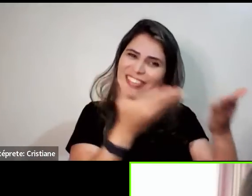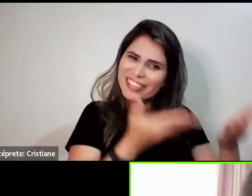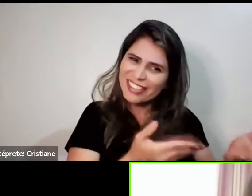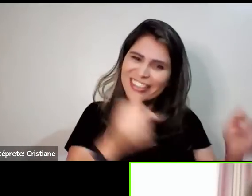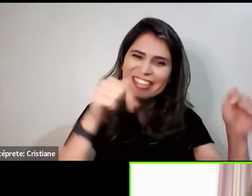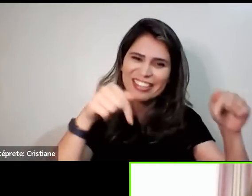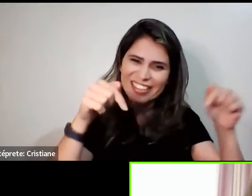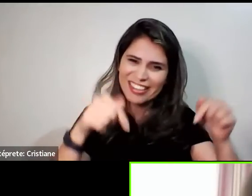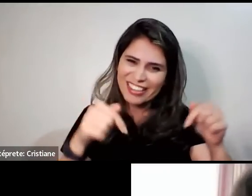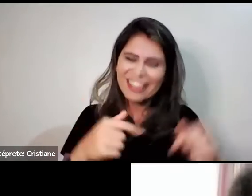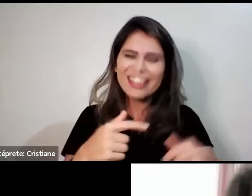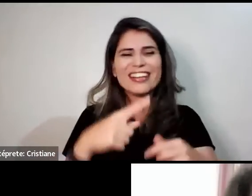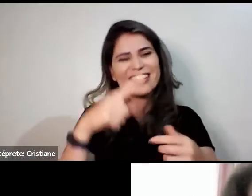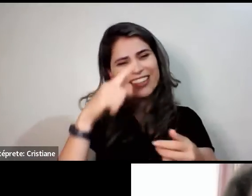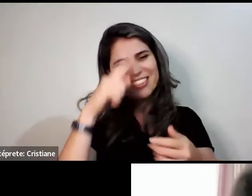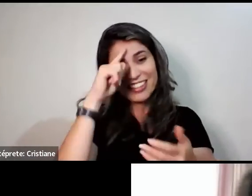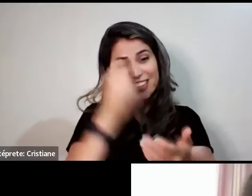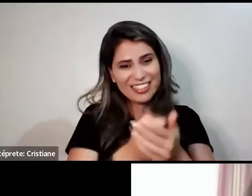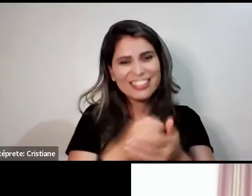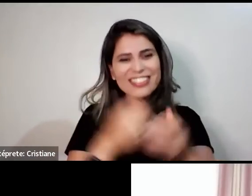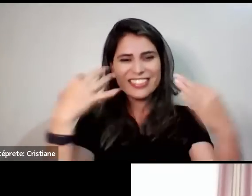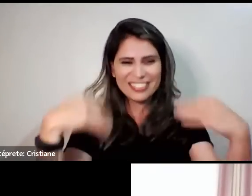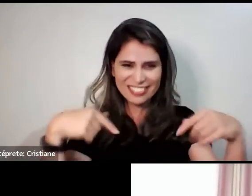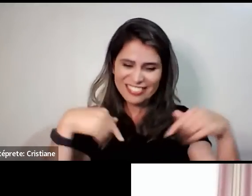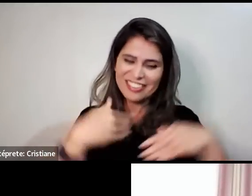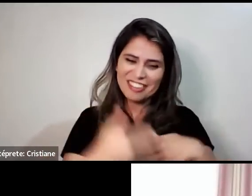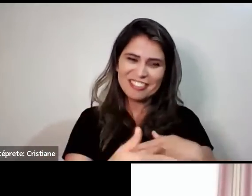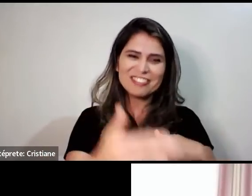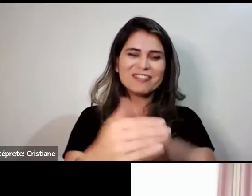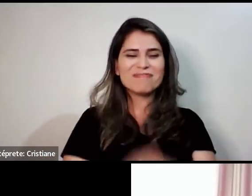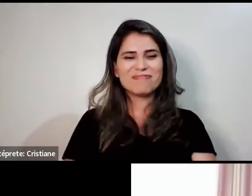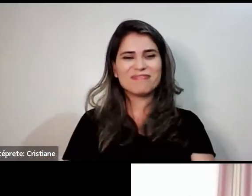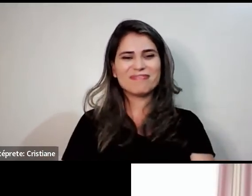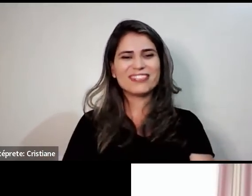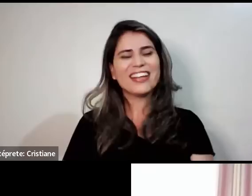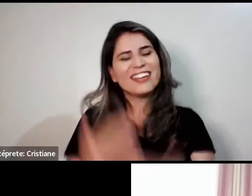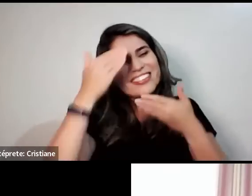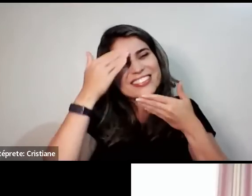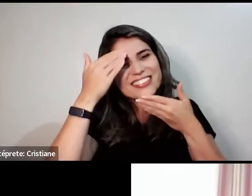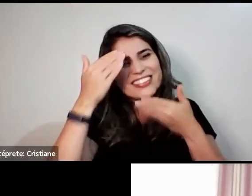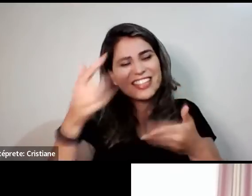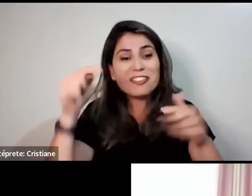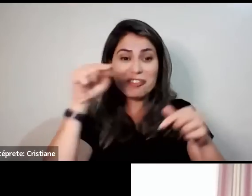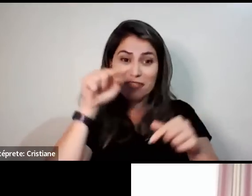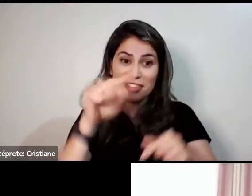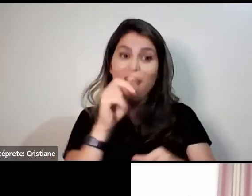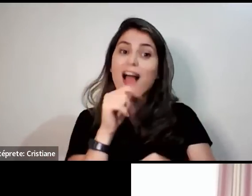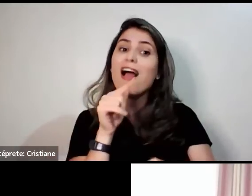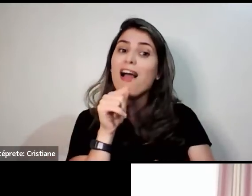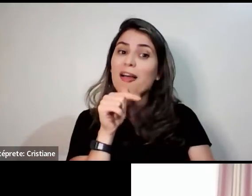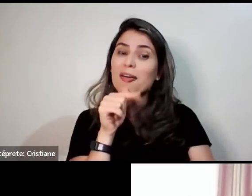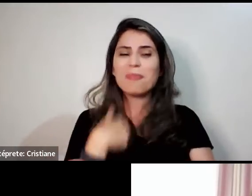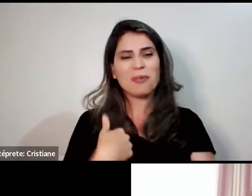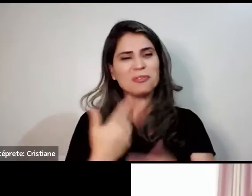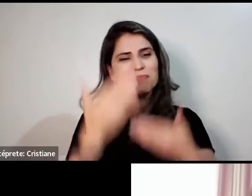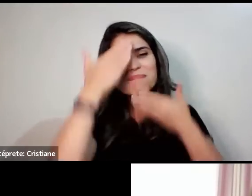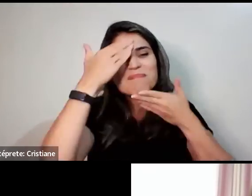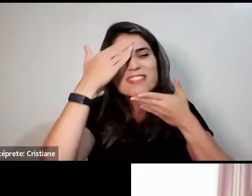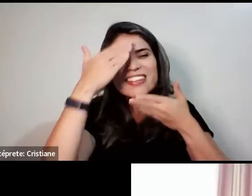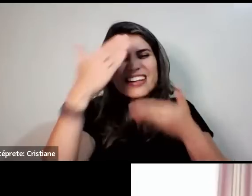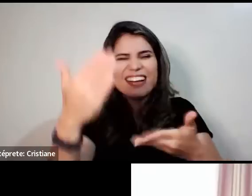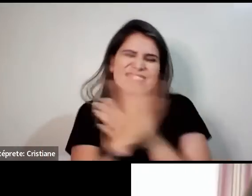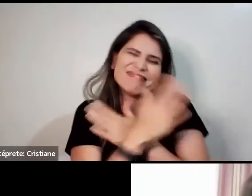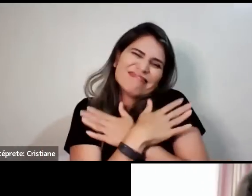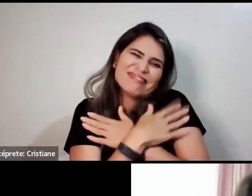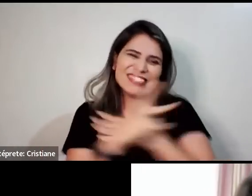projeto, que mudou minha vida. Que bom. Ficamos felizes com esse seu depoimento. Um forte abraço, Marta. Muito